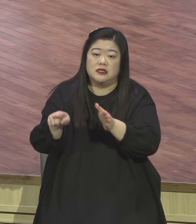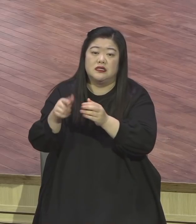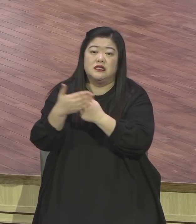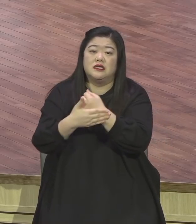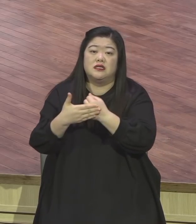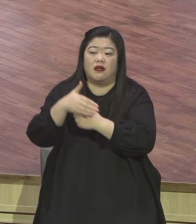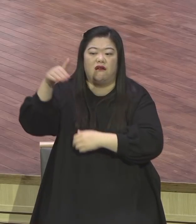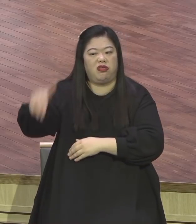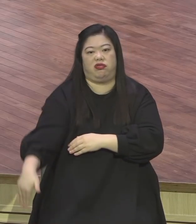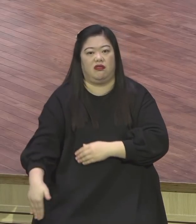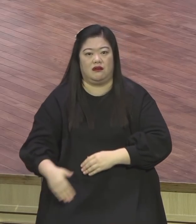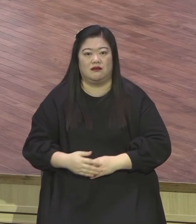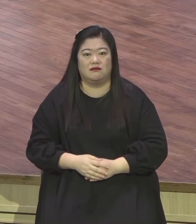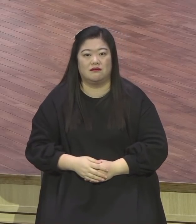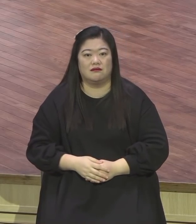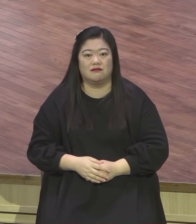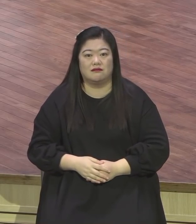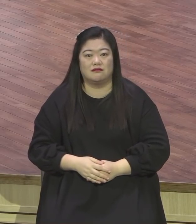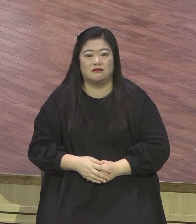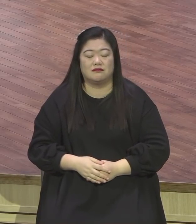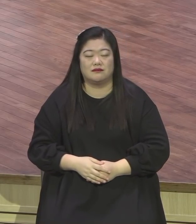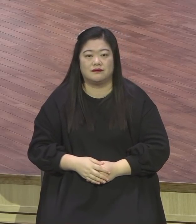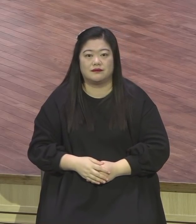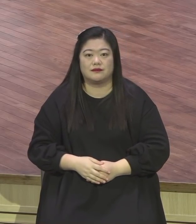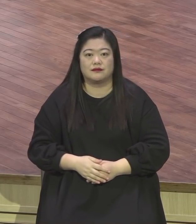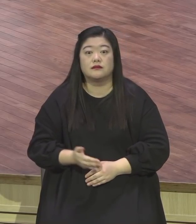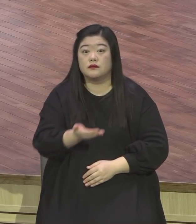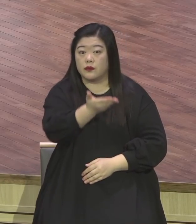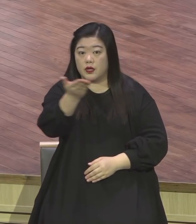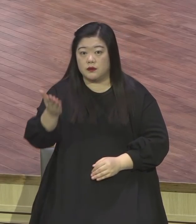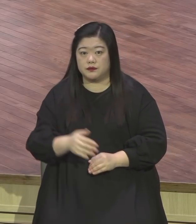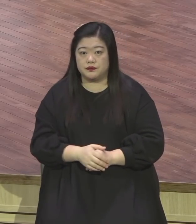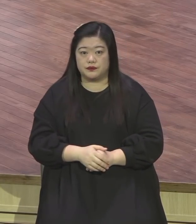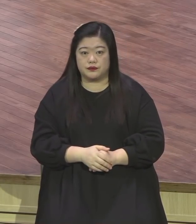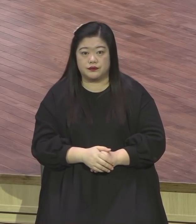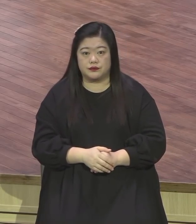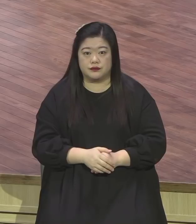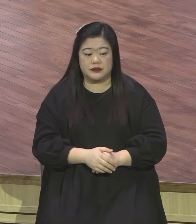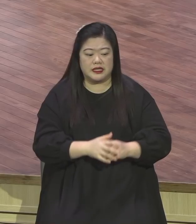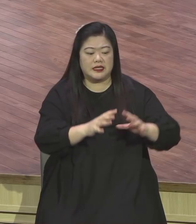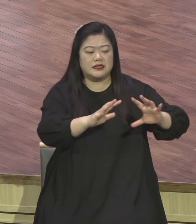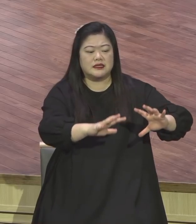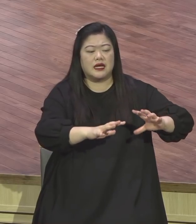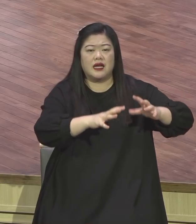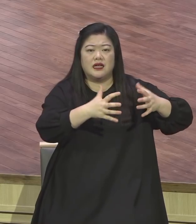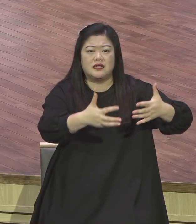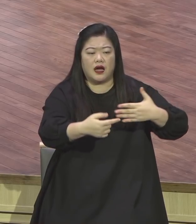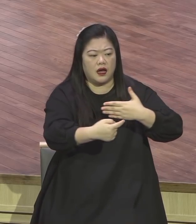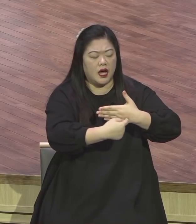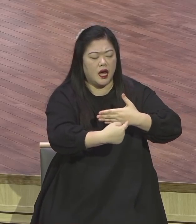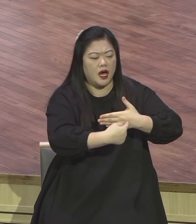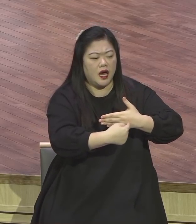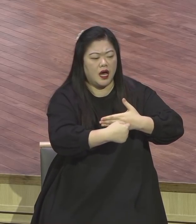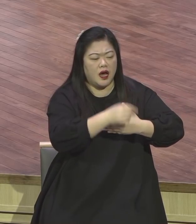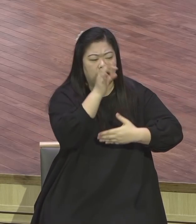눈앞에 있는 모든 수론적인 가시 수론은 다 가시떨불이에요 가시떨불